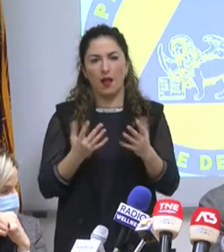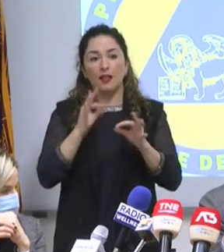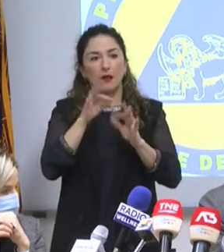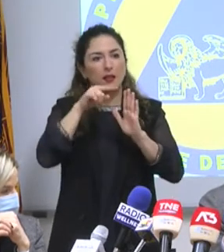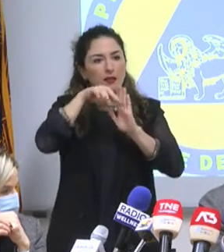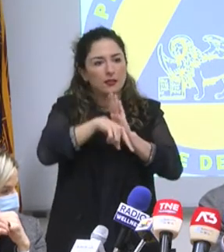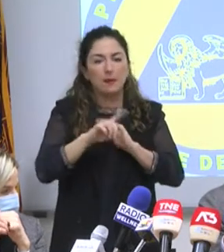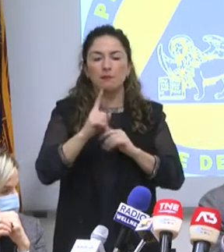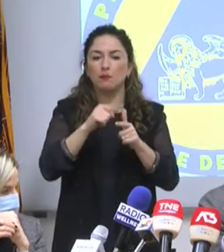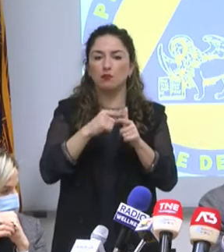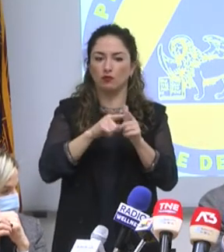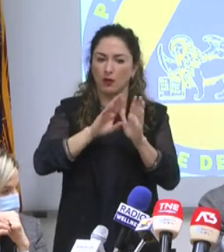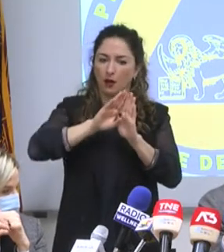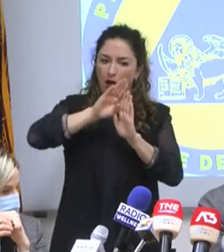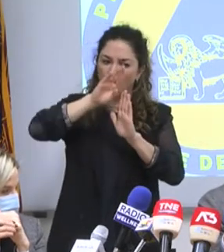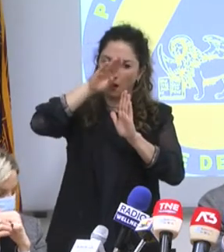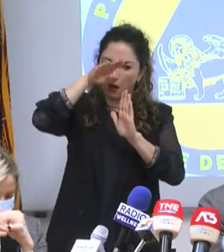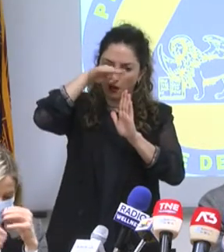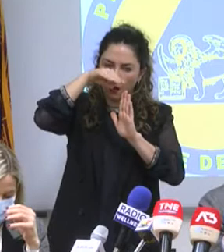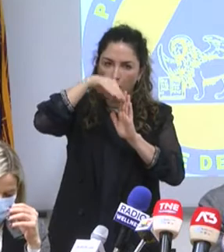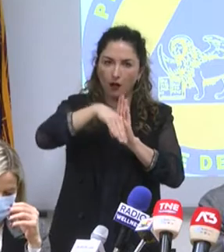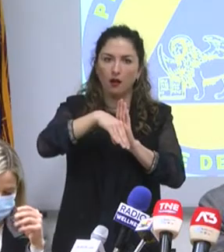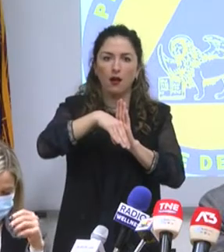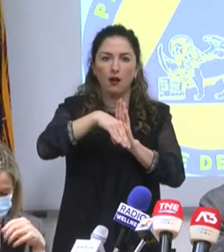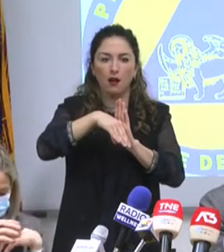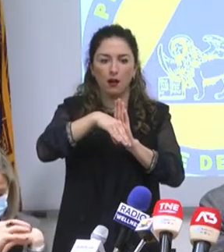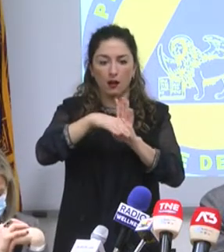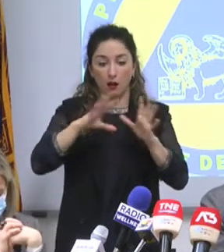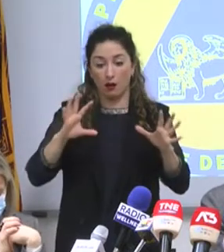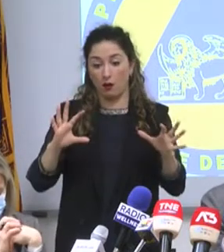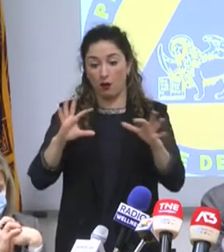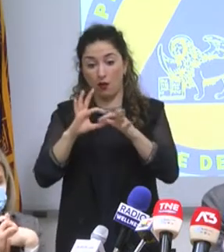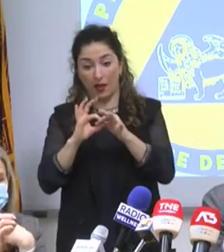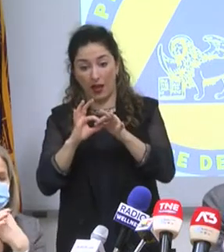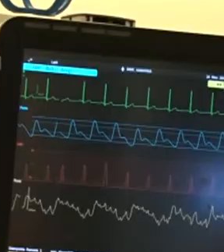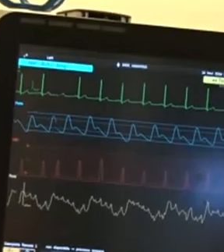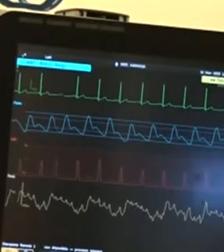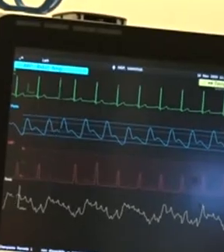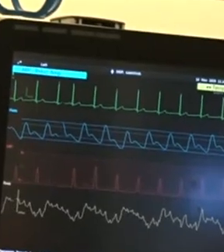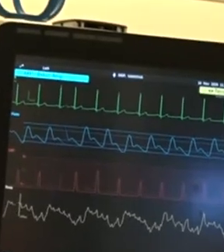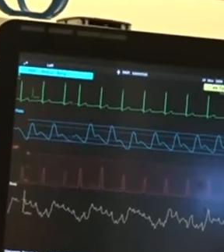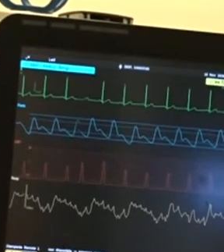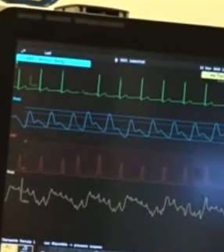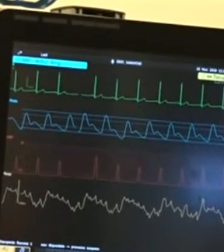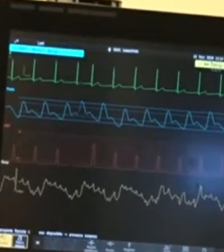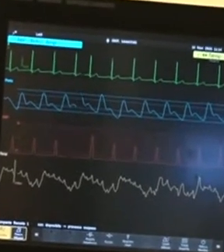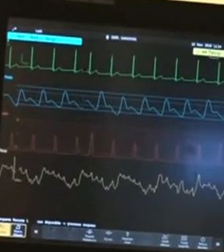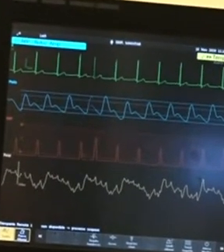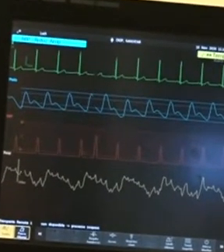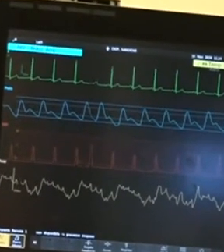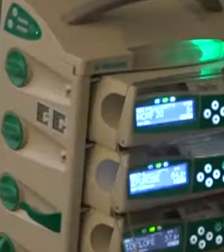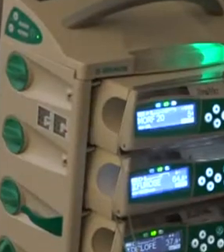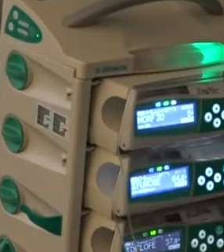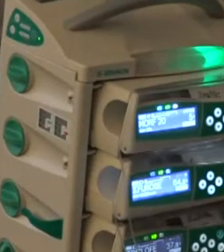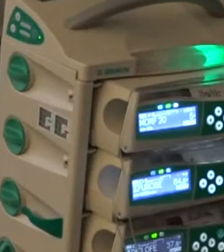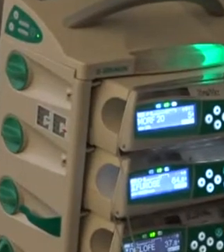crollano il primo di gennaio sia data da una restrizione che è avvenuta sei giorni prima. Fra l'altro nel Veneto l'indice R